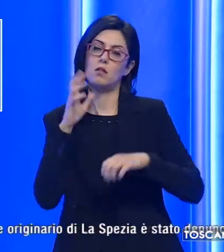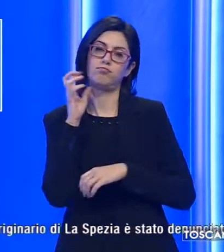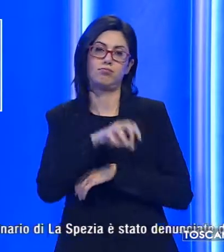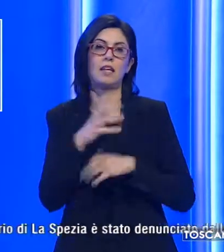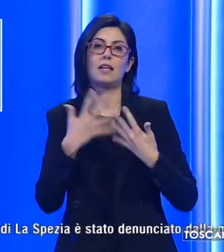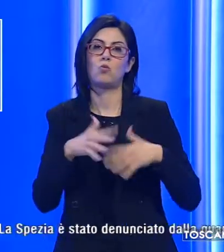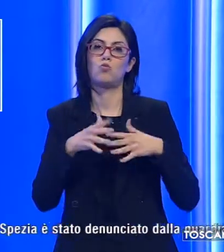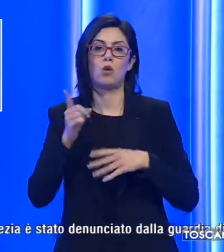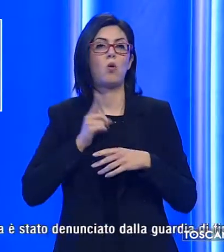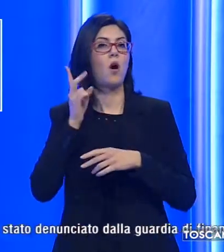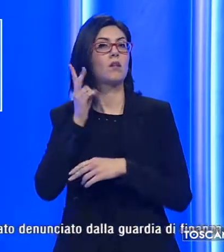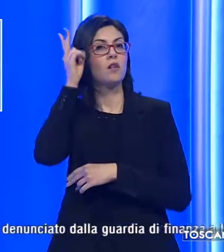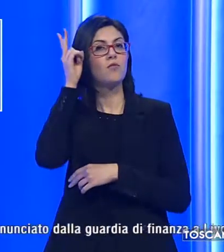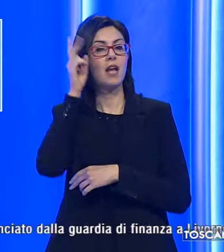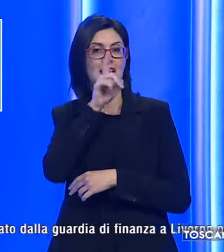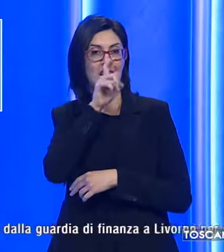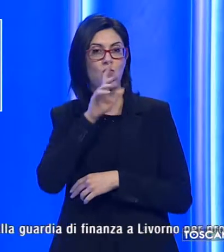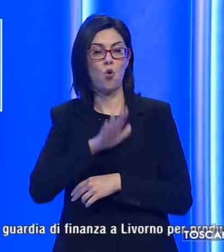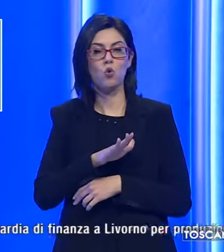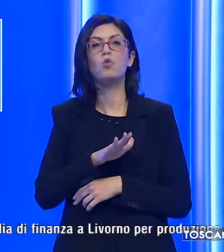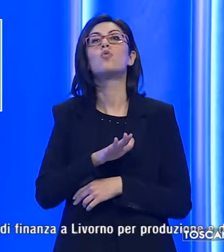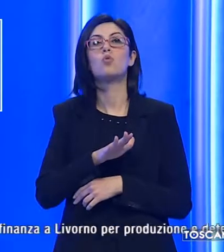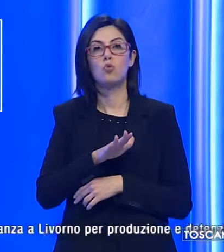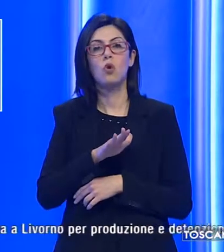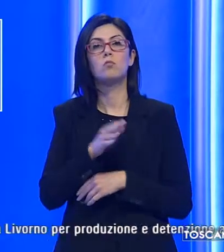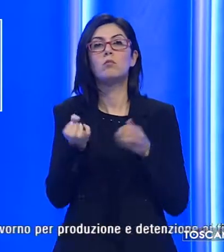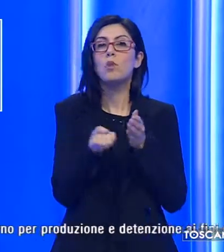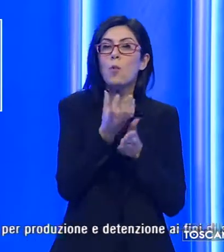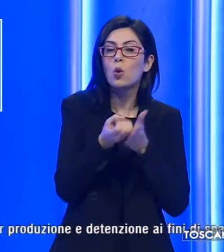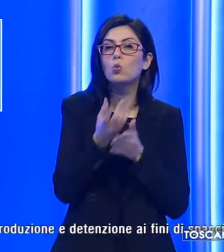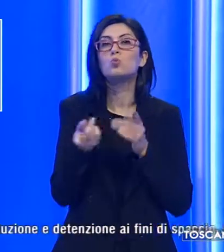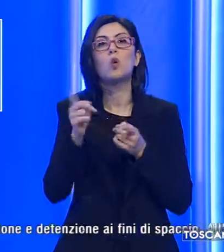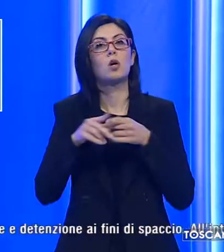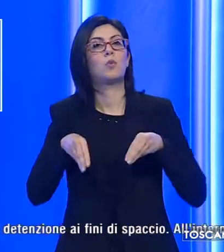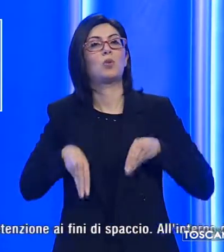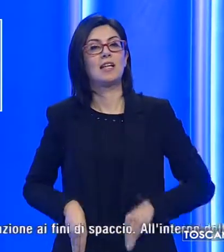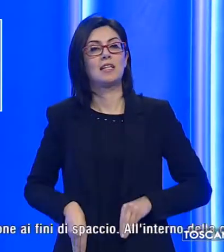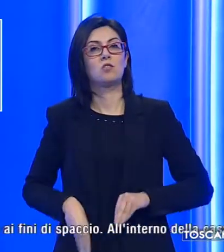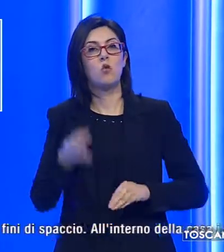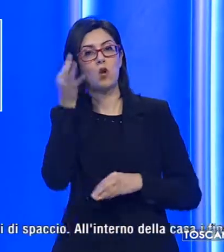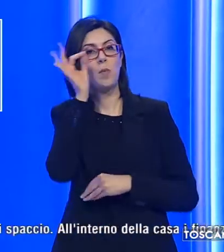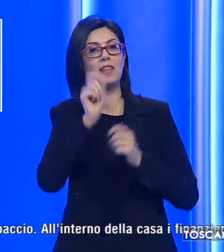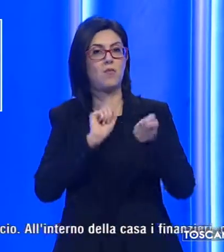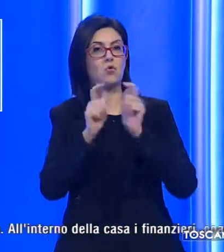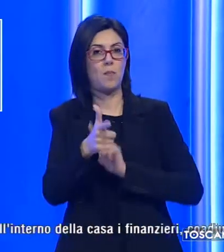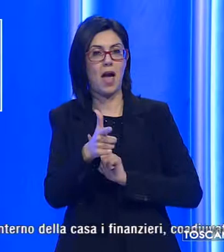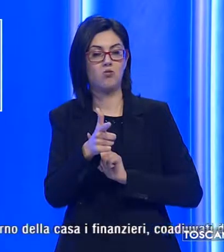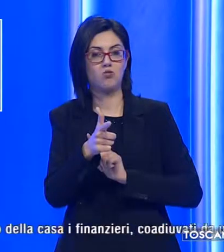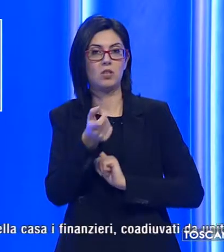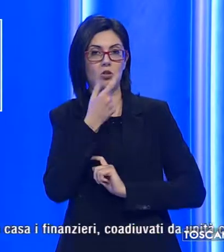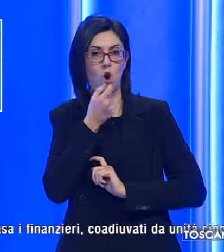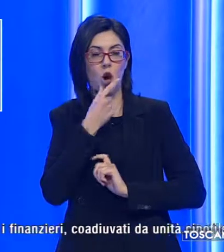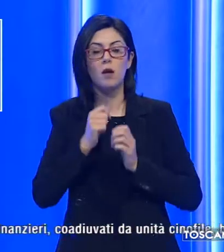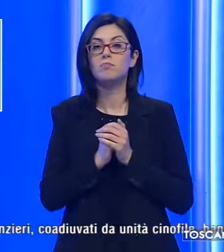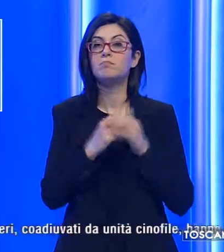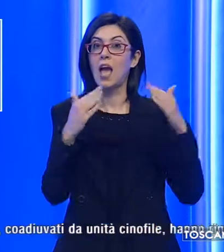dalla Guardia di Finanza a Livorno per produzione e detenzione ai fini di spaccio. All'interno della